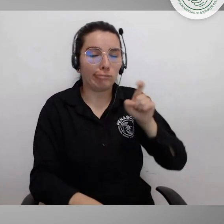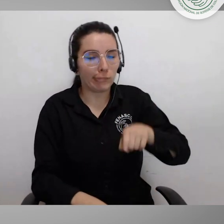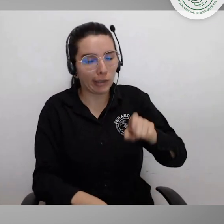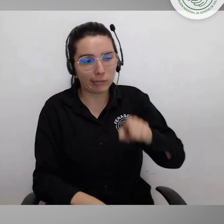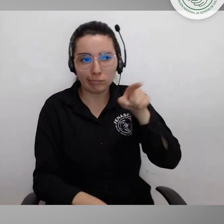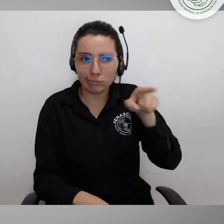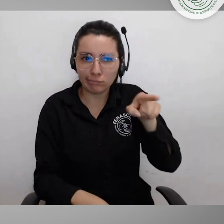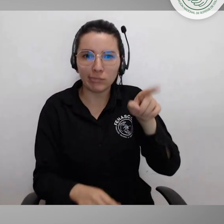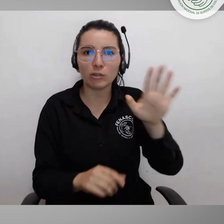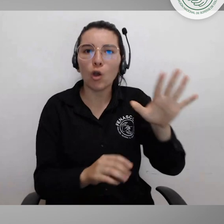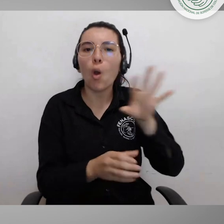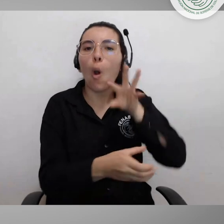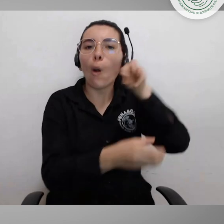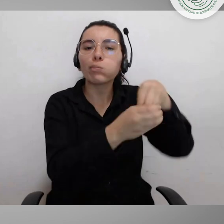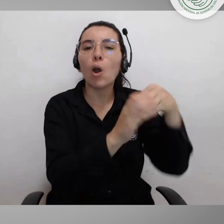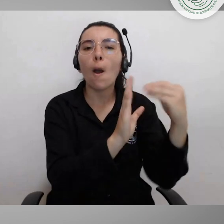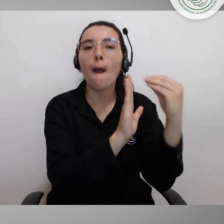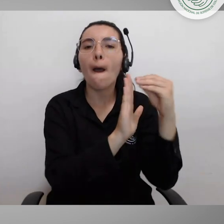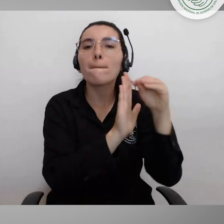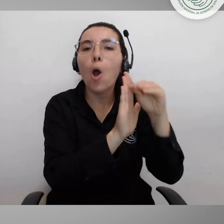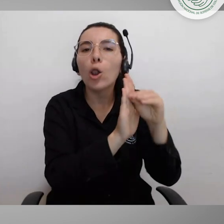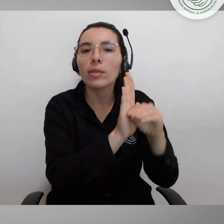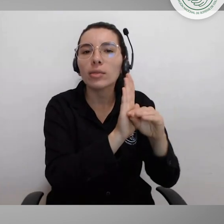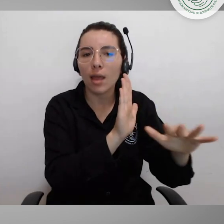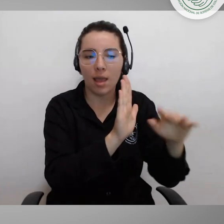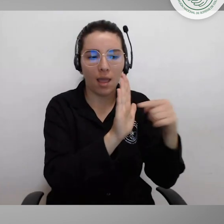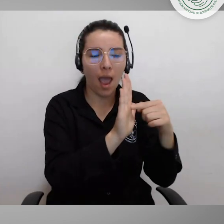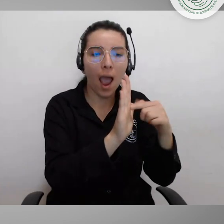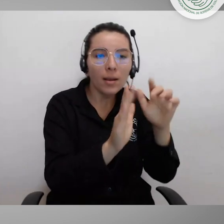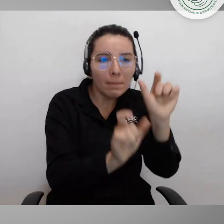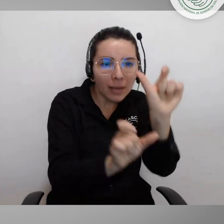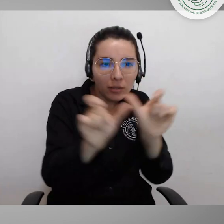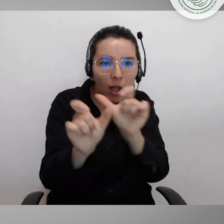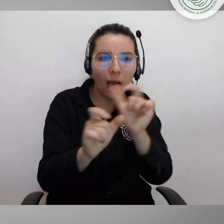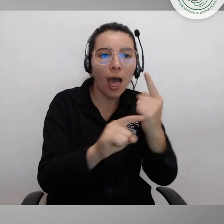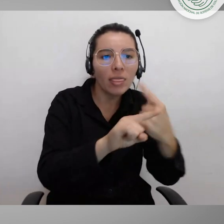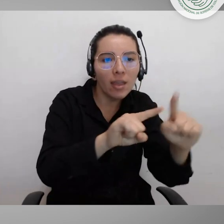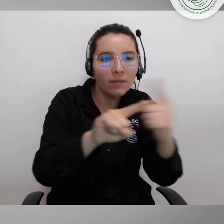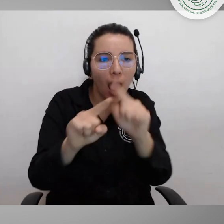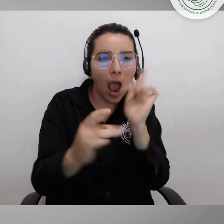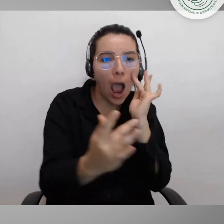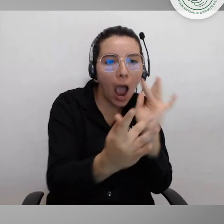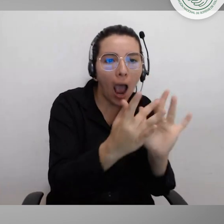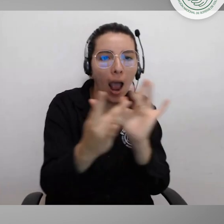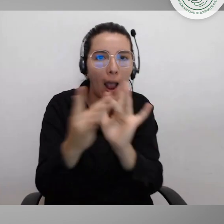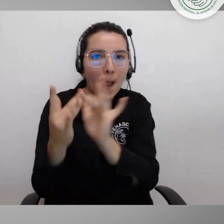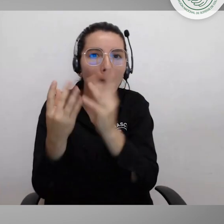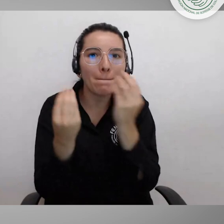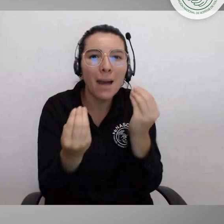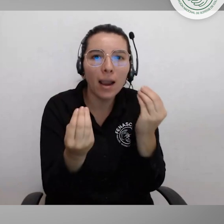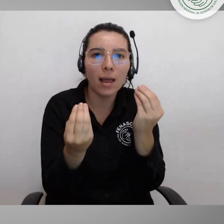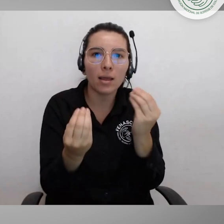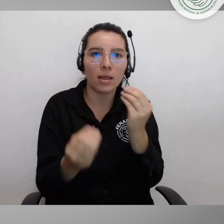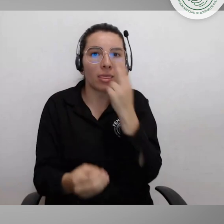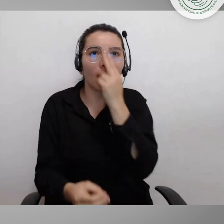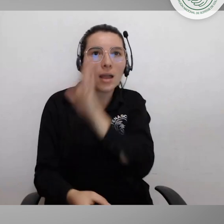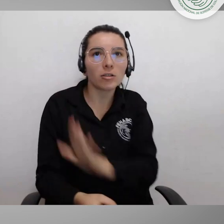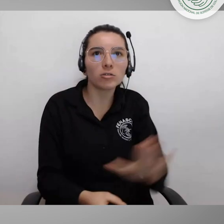el Sistema Nacional de Estadística necesitamos también tener una política diferencial para que se pueda